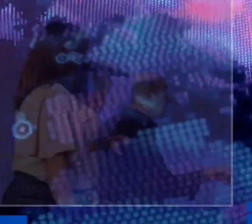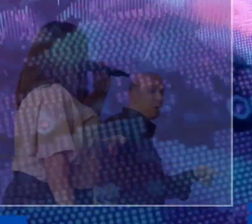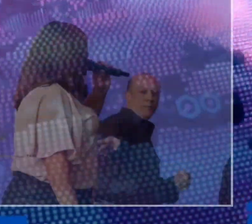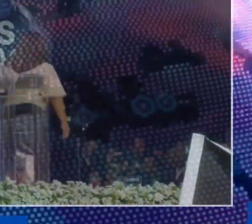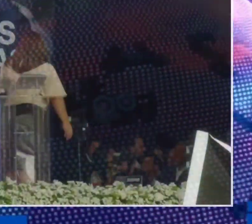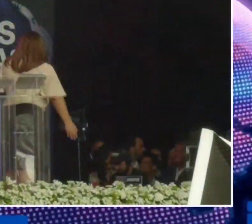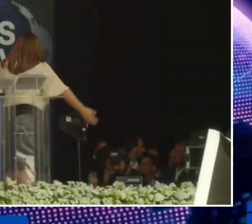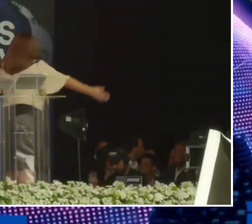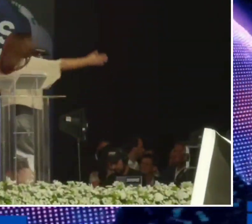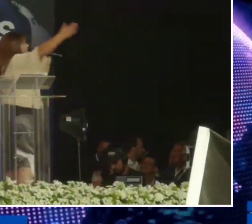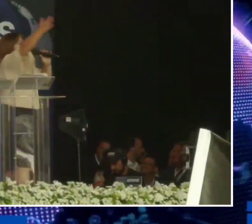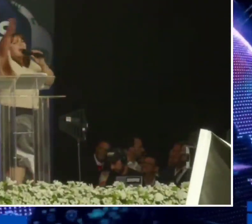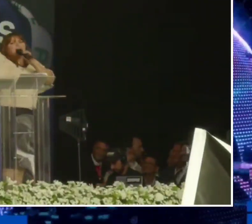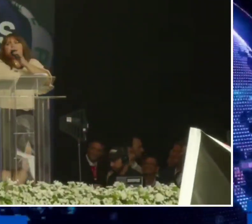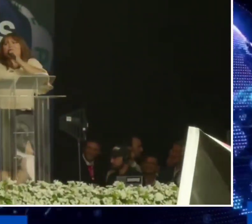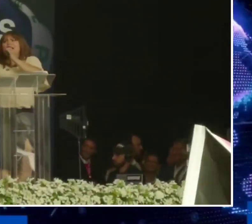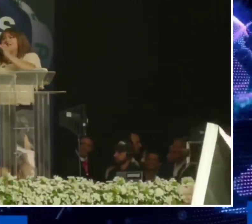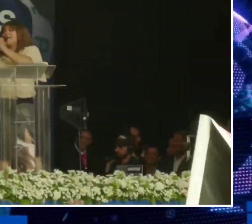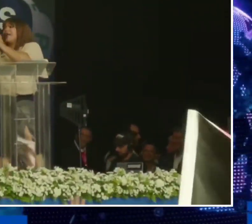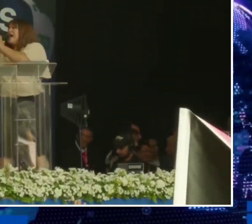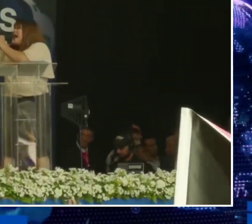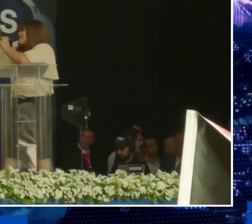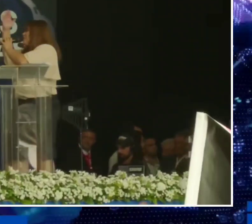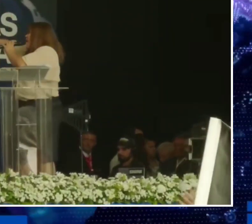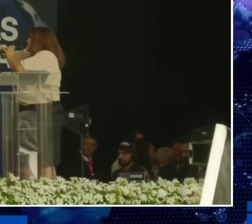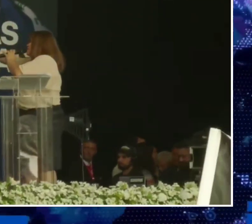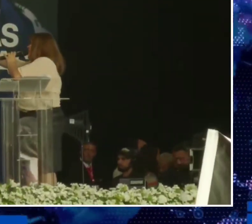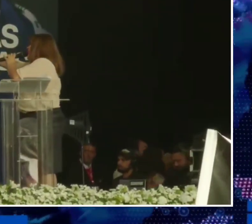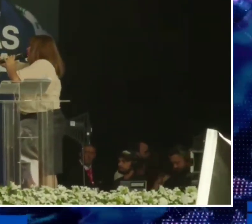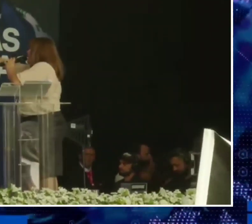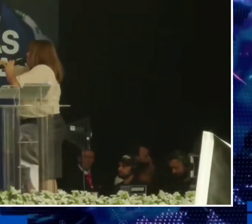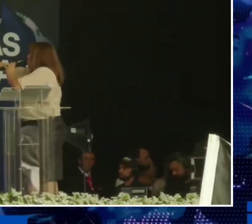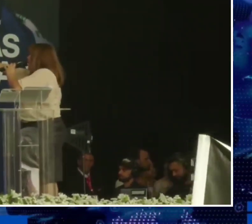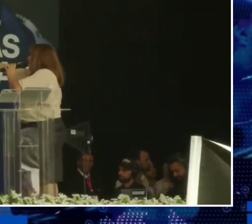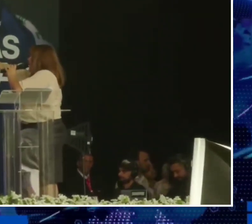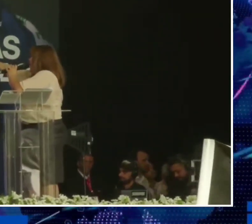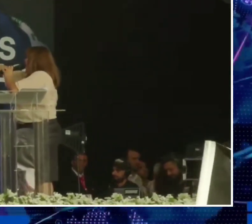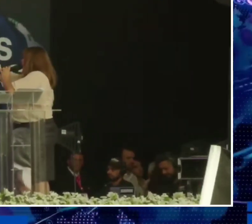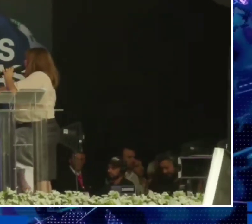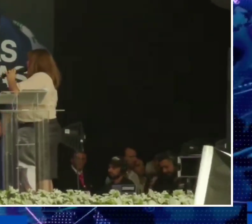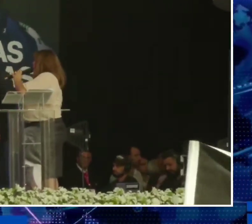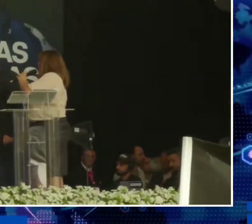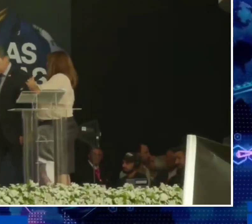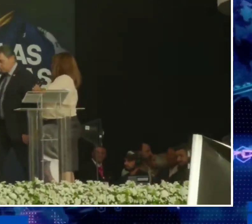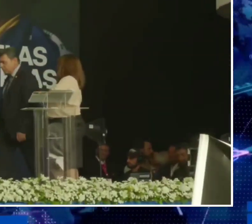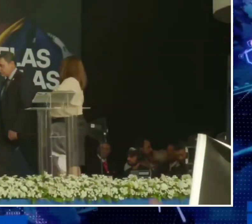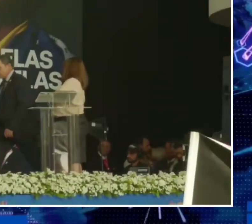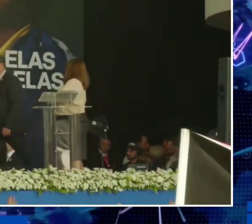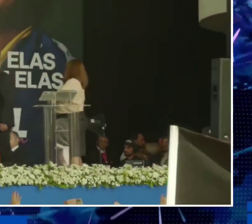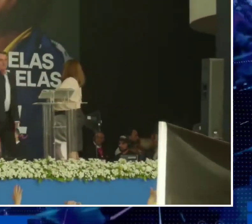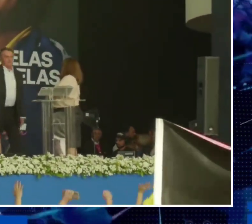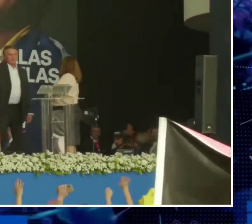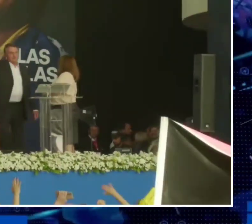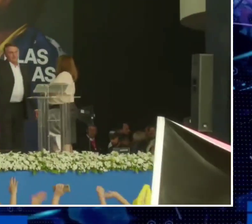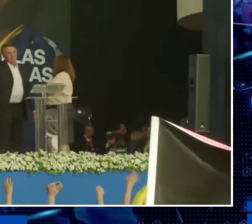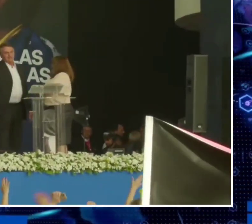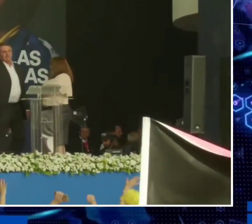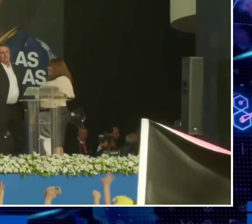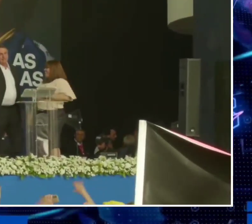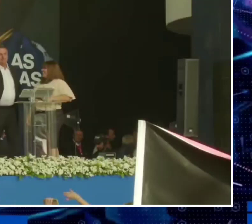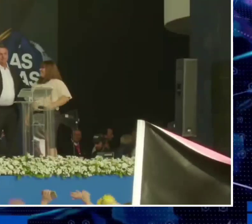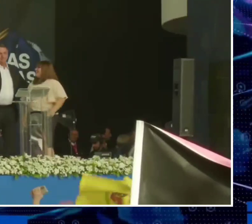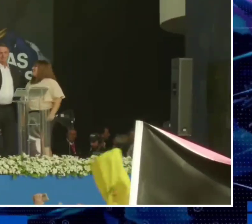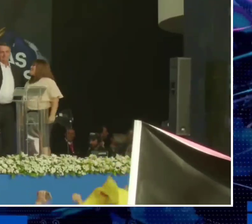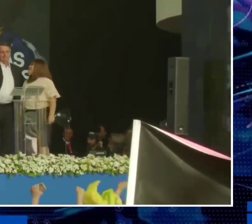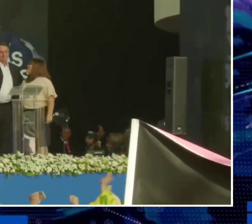O ex-presidente Jair Bolsonaro e sua esposa Michele Bolsonaro estiveram presentes no evento de posse do PL Mulher